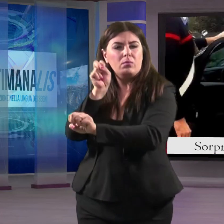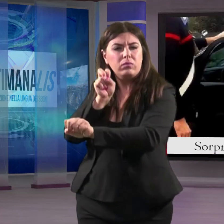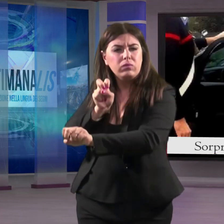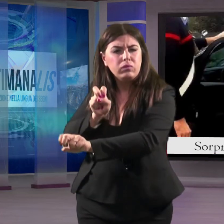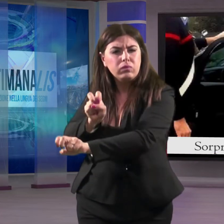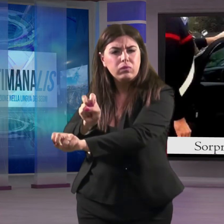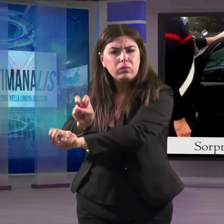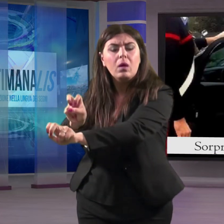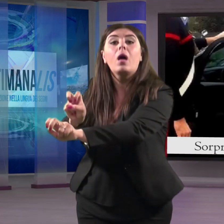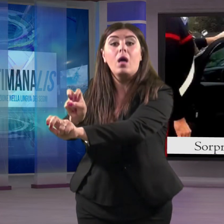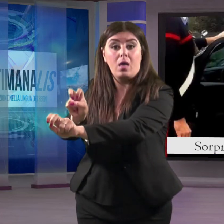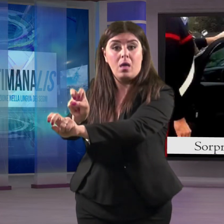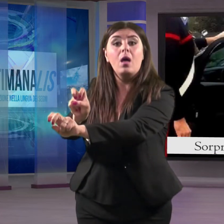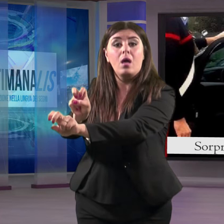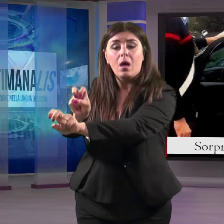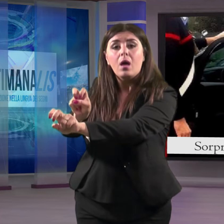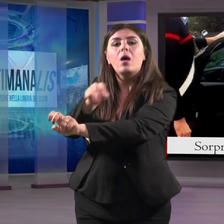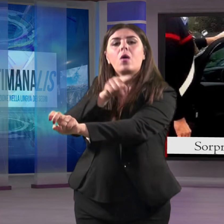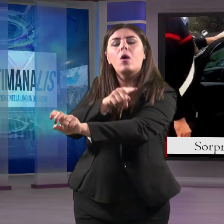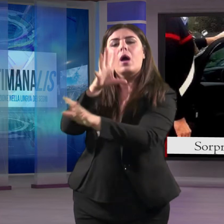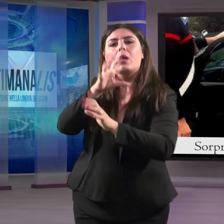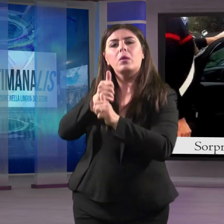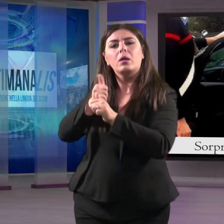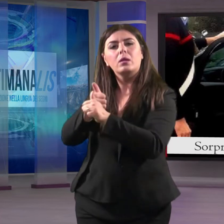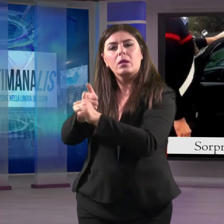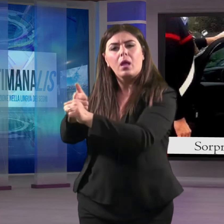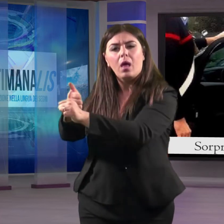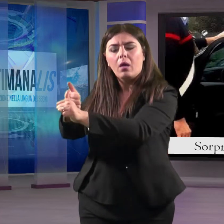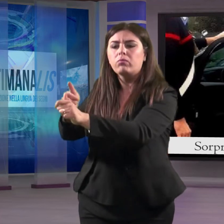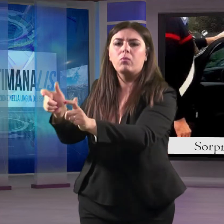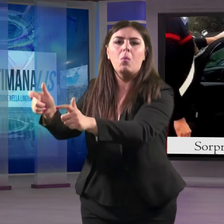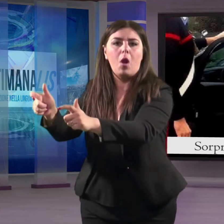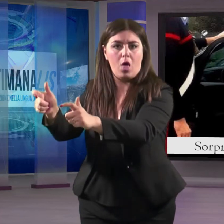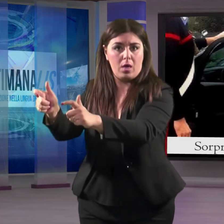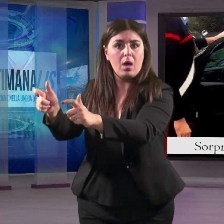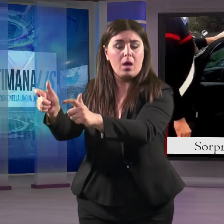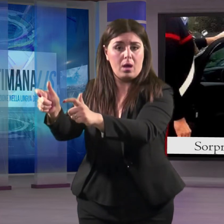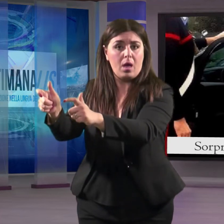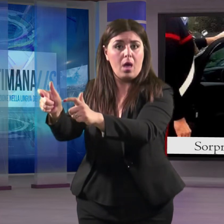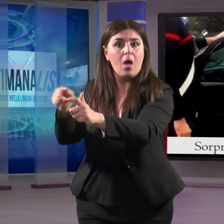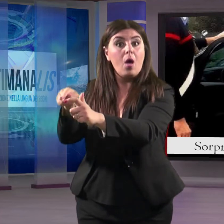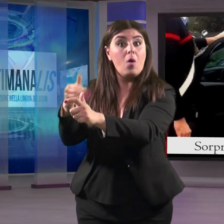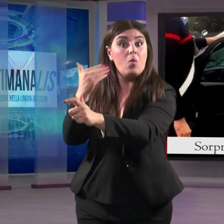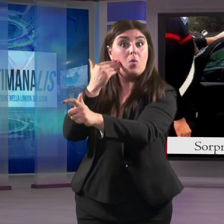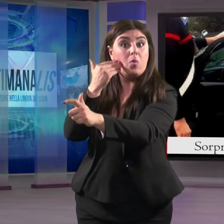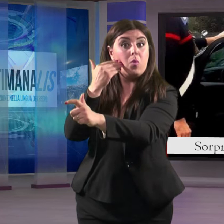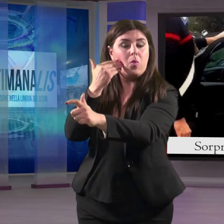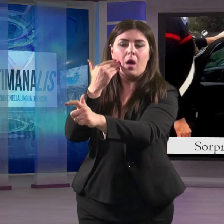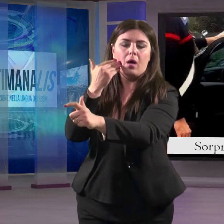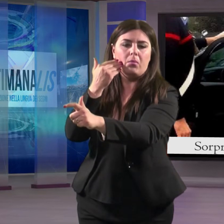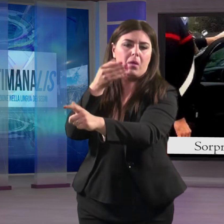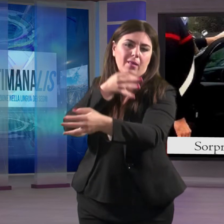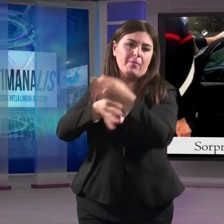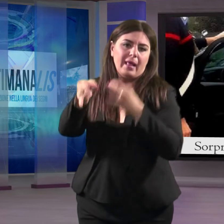la fuga a piedi, al termine di un breve inseguimento è stato fermato dai carabinieri. L'uomo non ha saputo dare